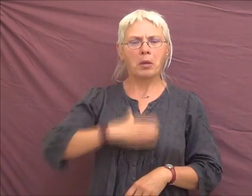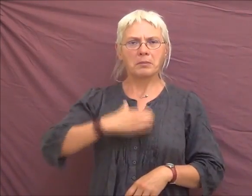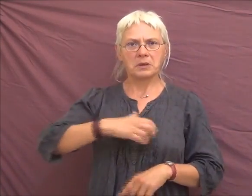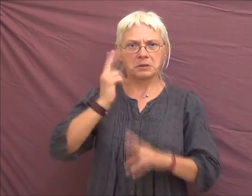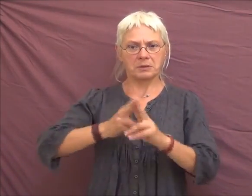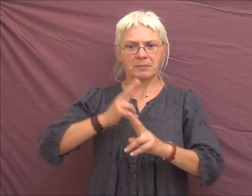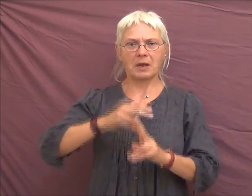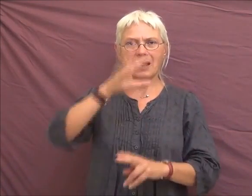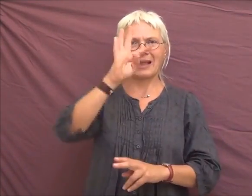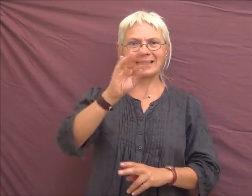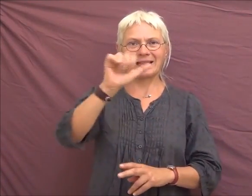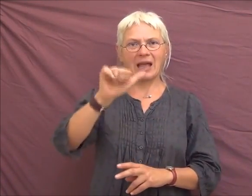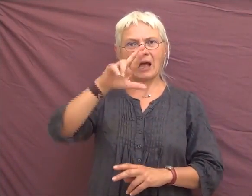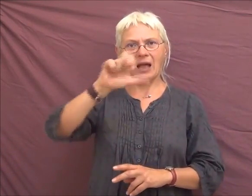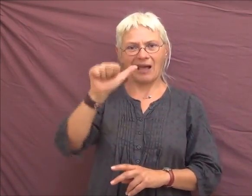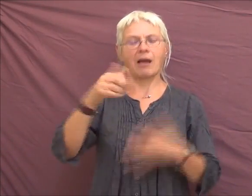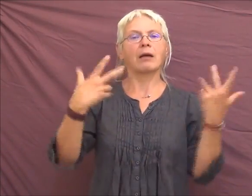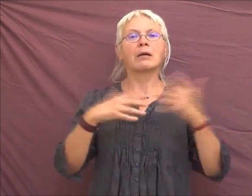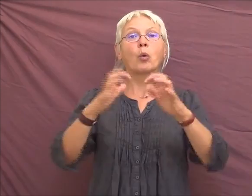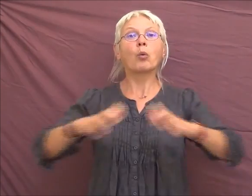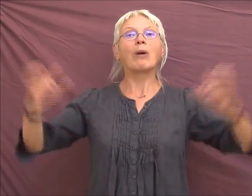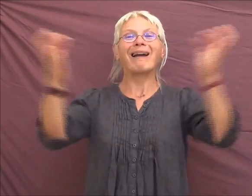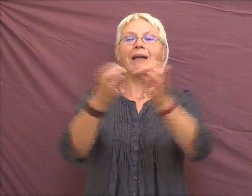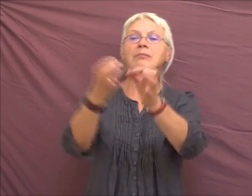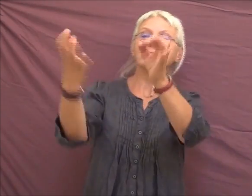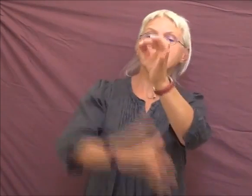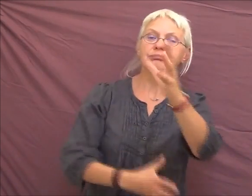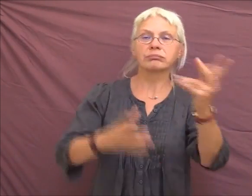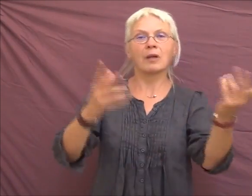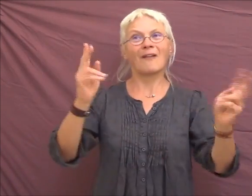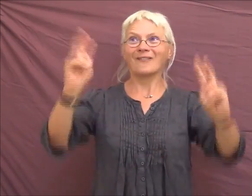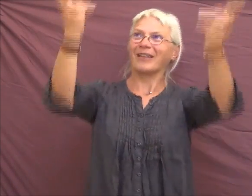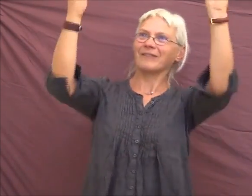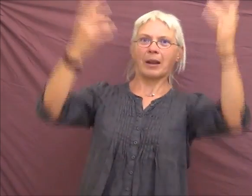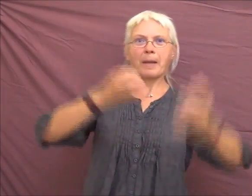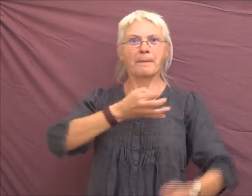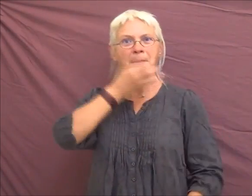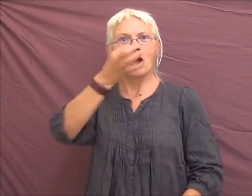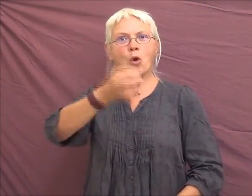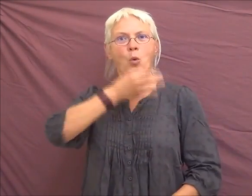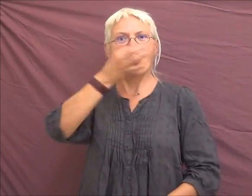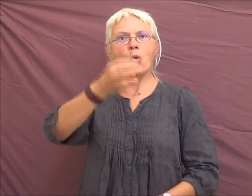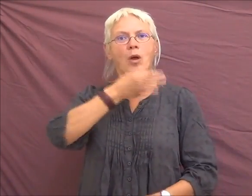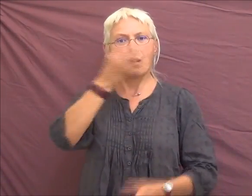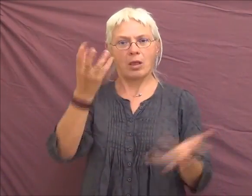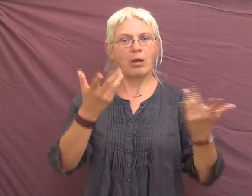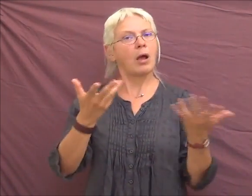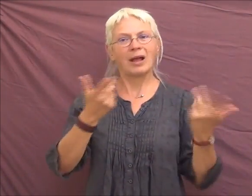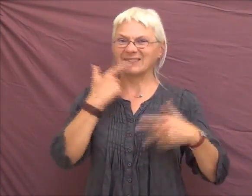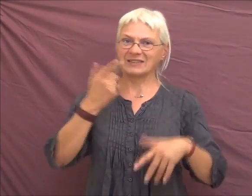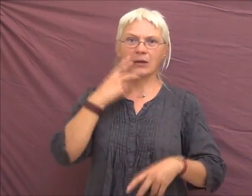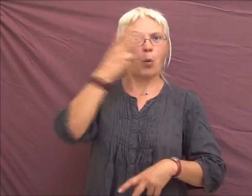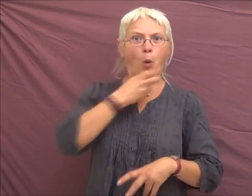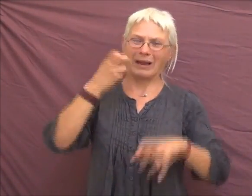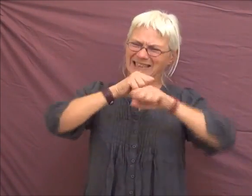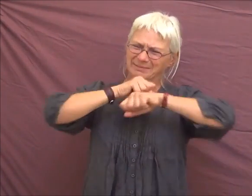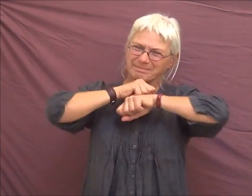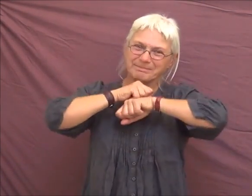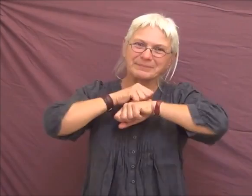va conclure ce congrès par « Viva la parola ». C'est l'oralisation qui va être diffusée. On peut